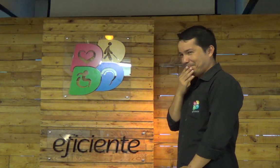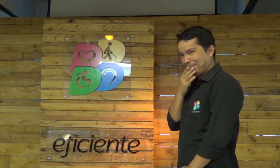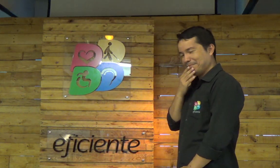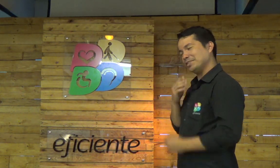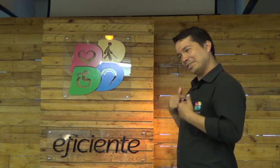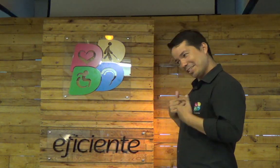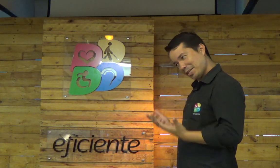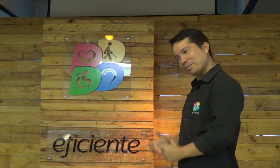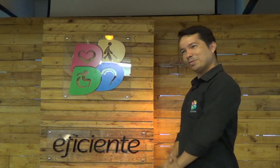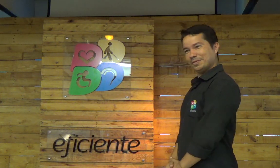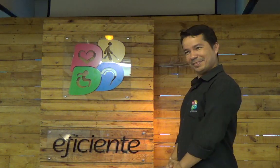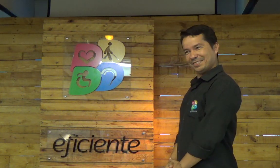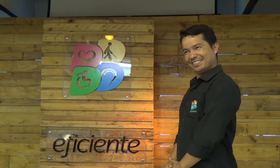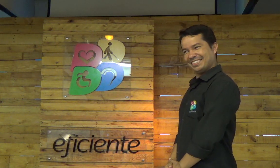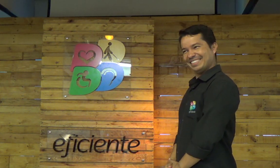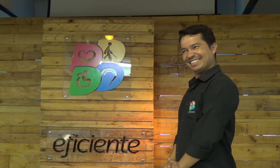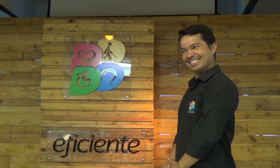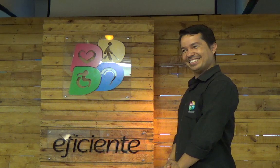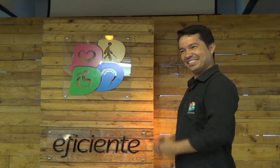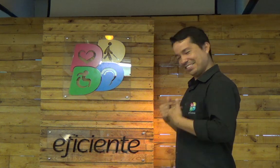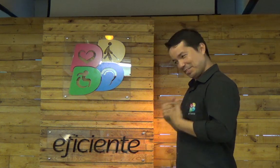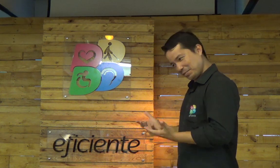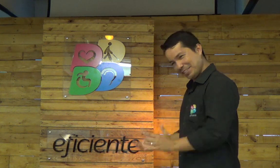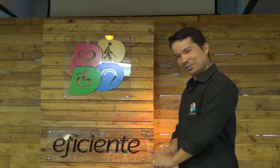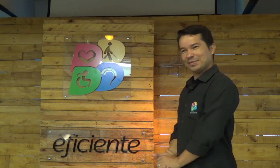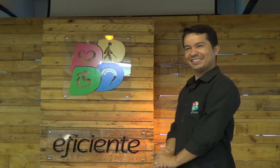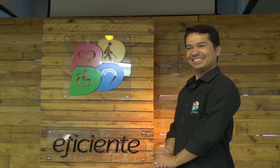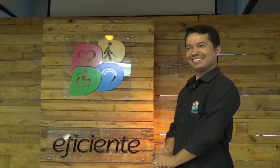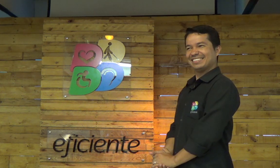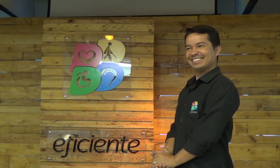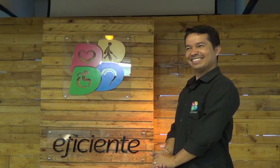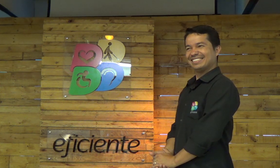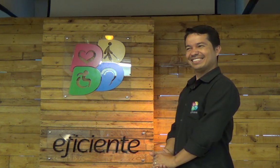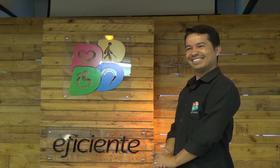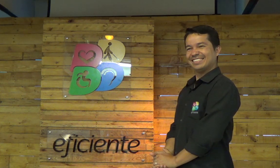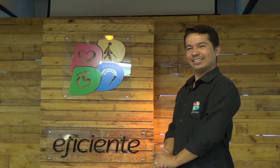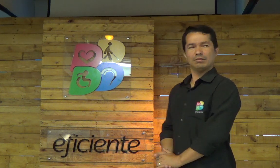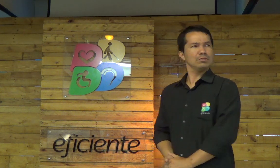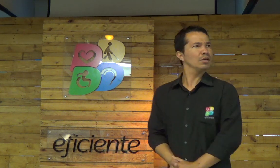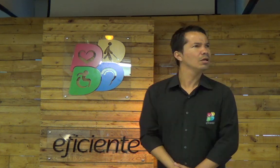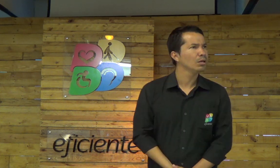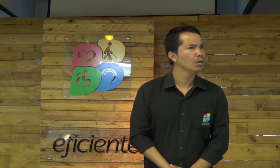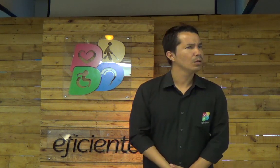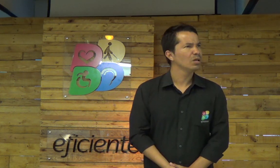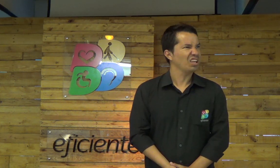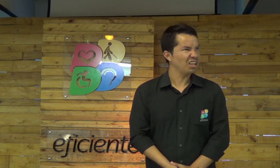Jesus vai lhe dar um sorrisinho, sou eu, sou eu mesmo, hã?